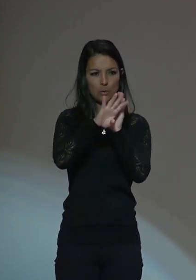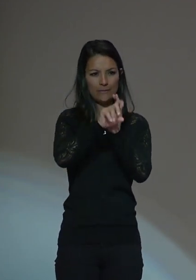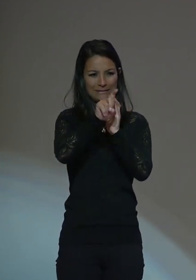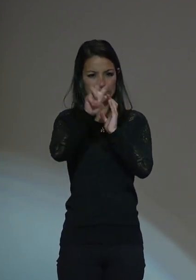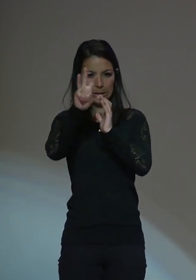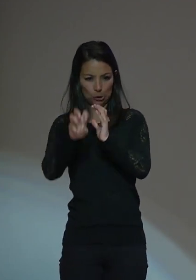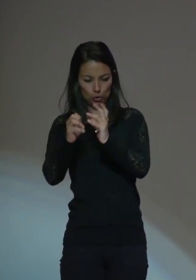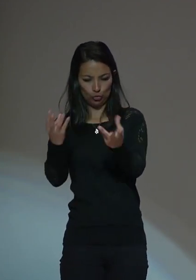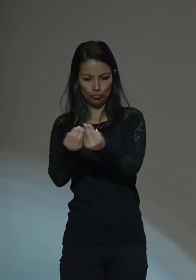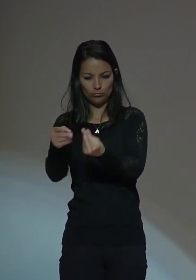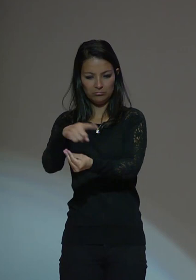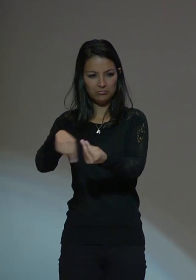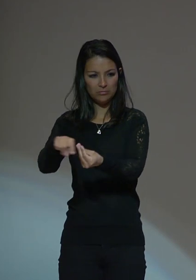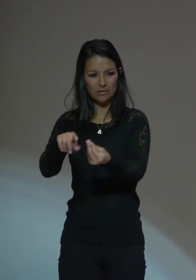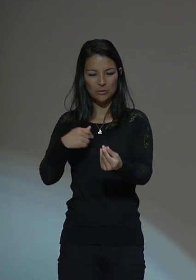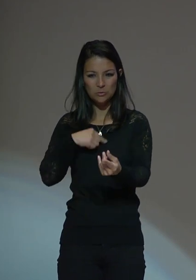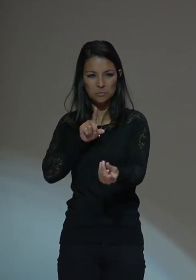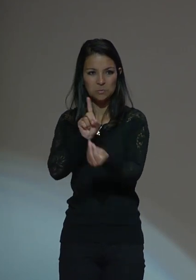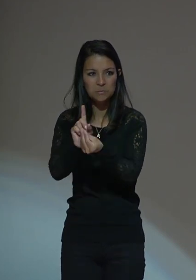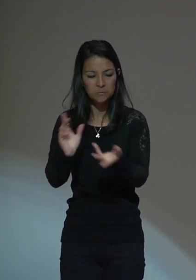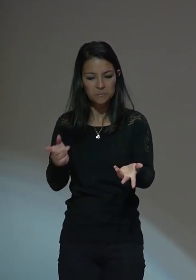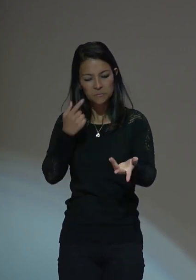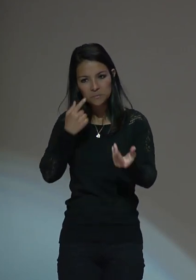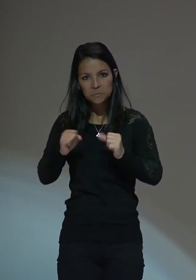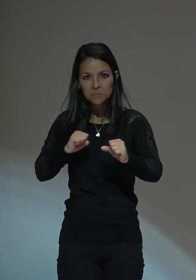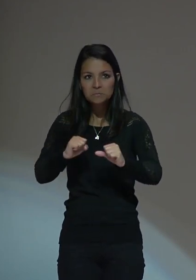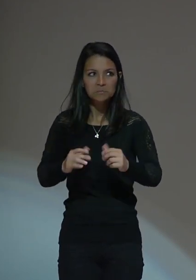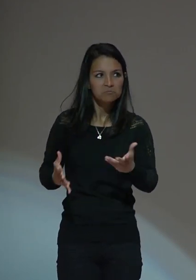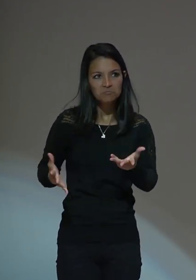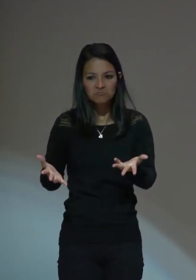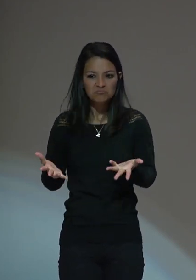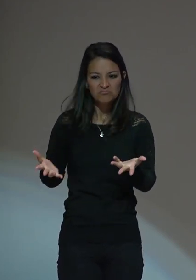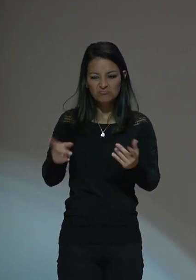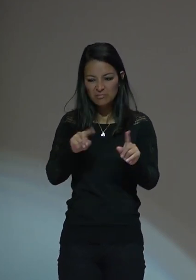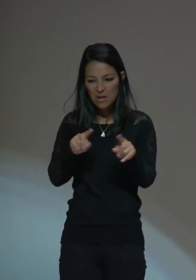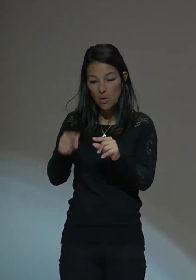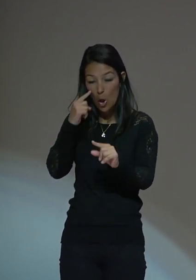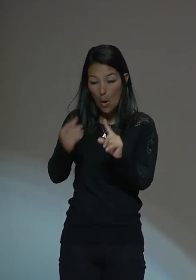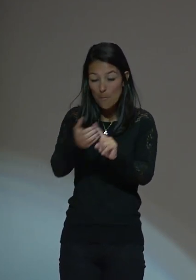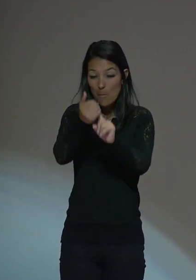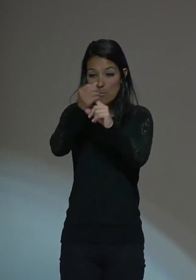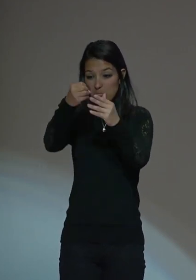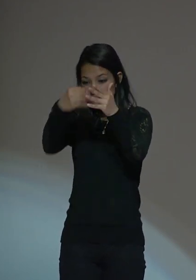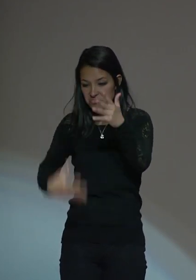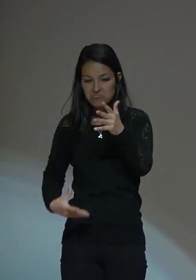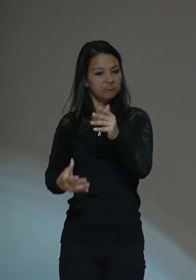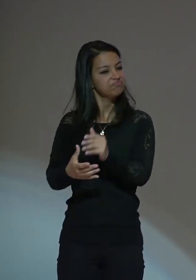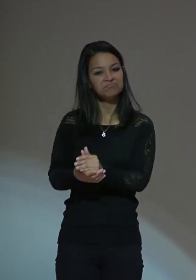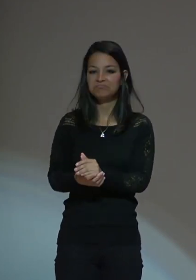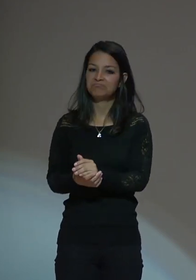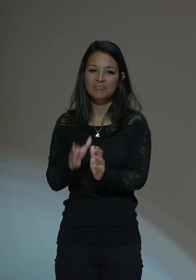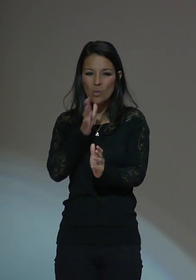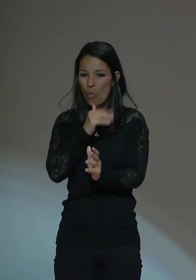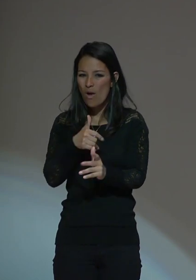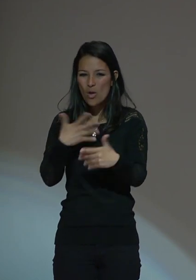no encontré realmente muchas opciones de un cambio social